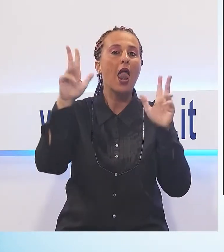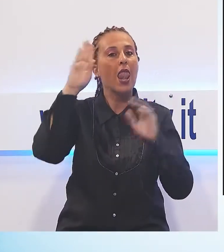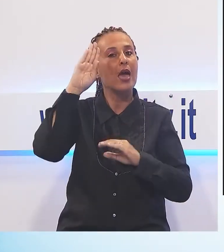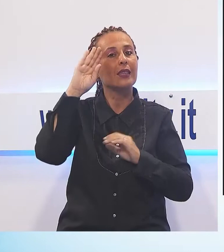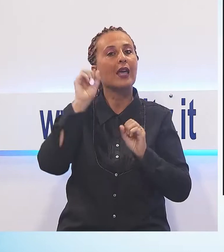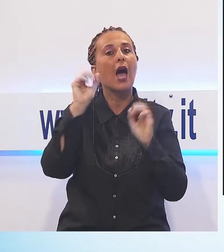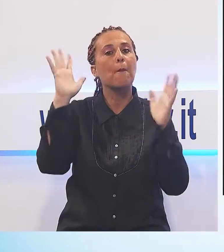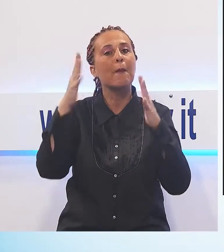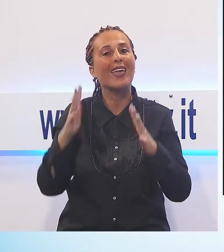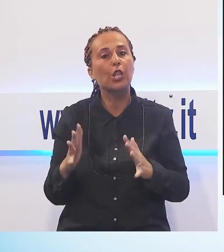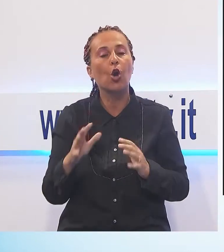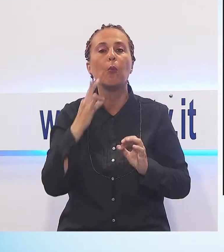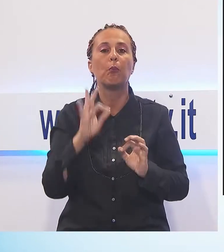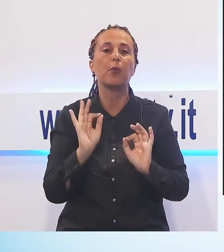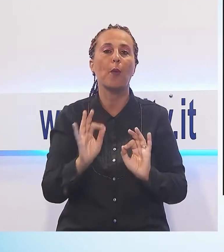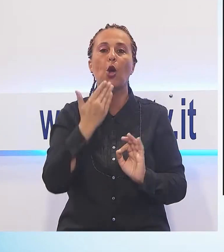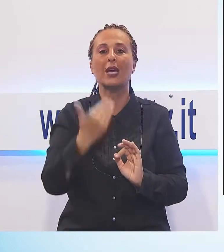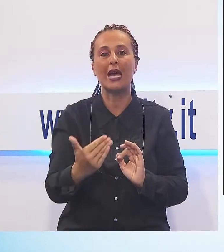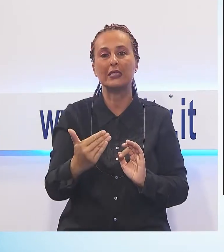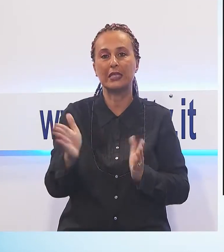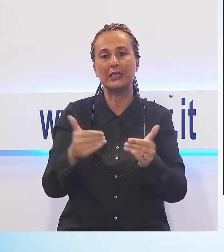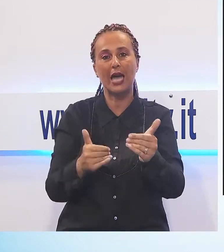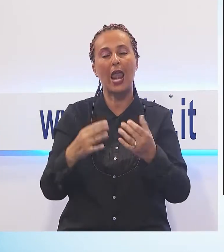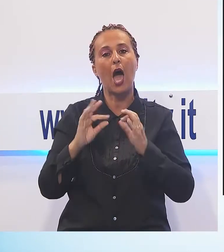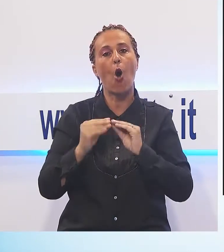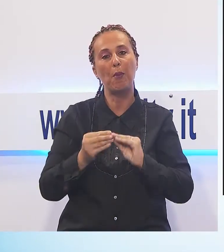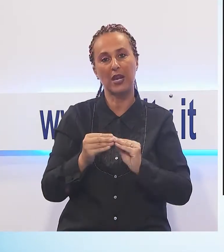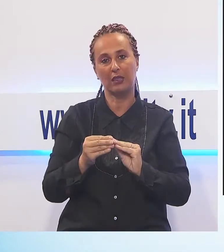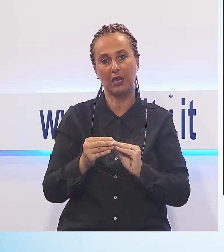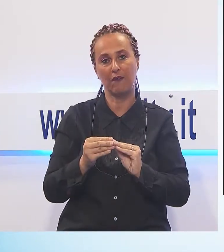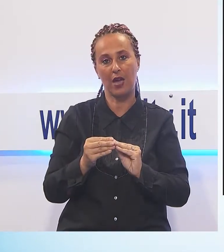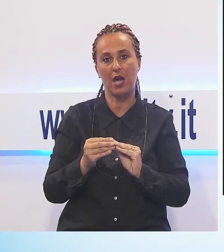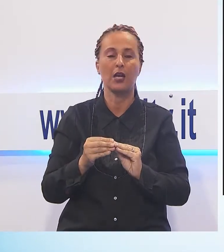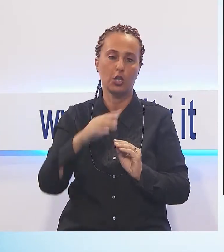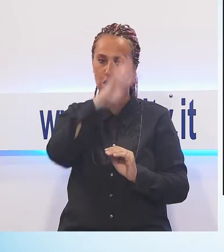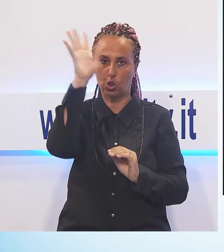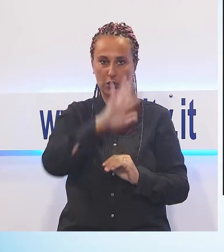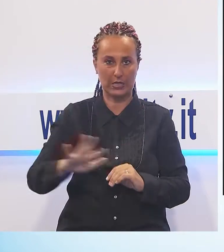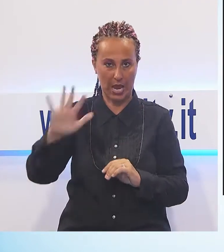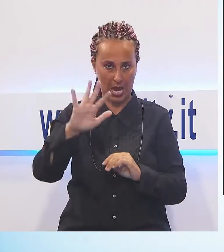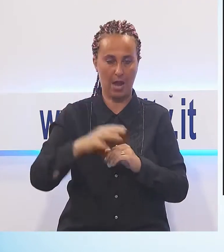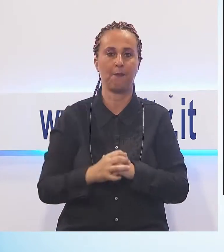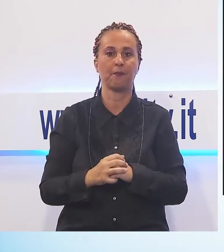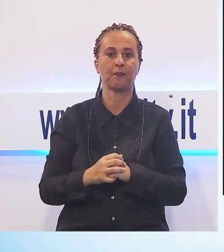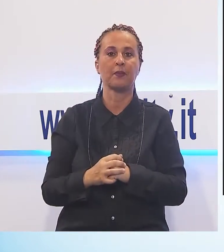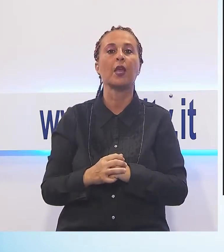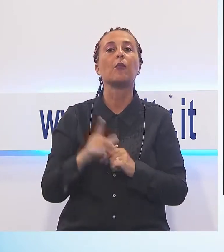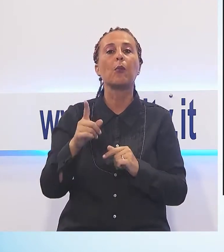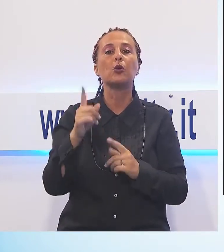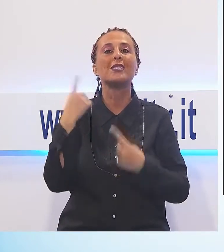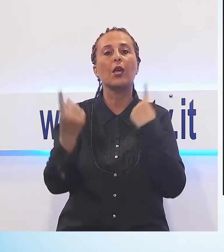infatti in questo turbolento fine settimana una circolazione depressionaria che interessa la nostra penisola, anche la nostra regione, confermando